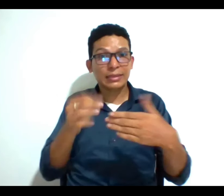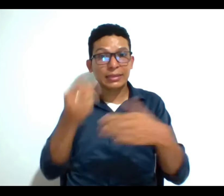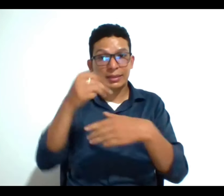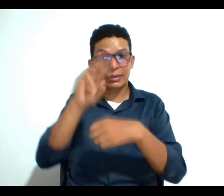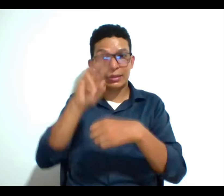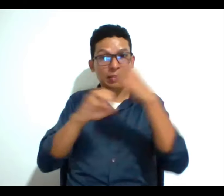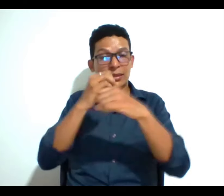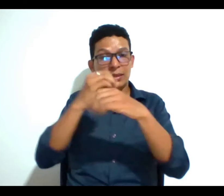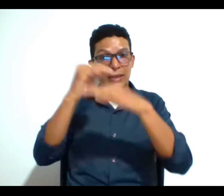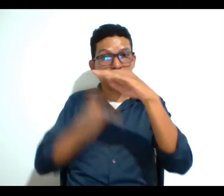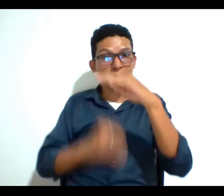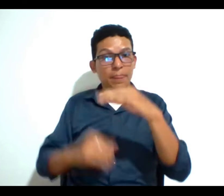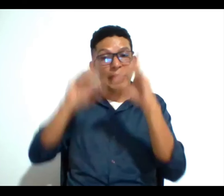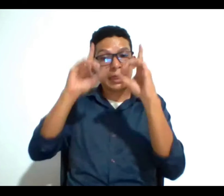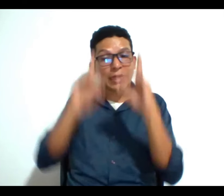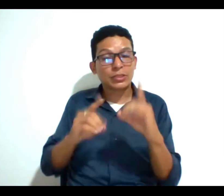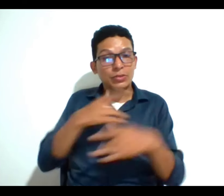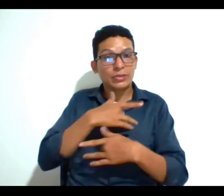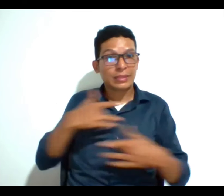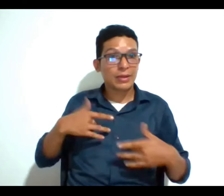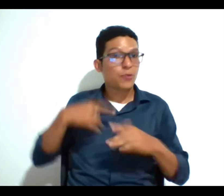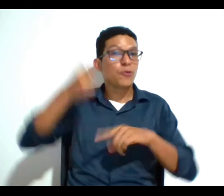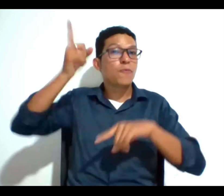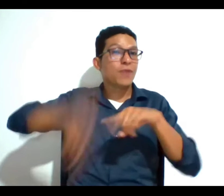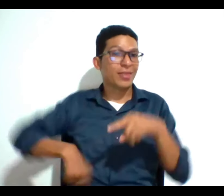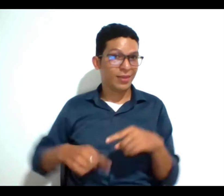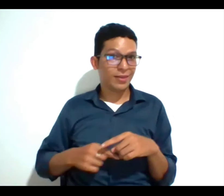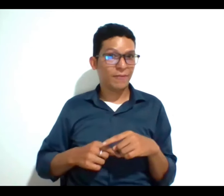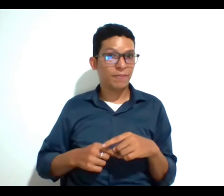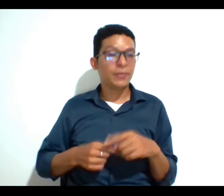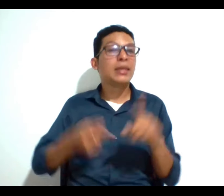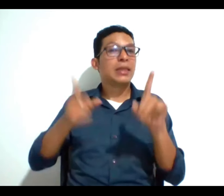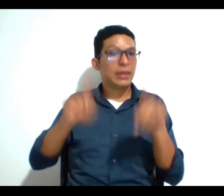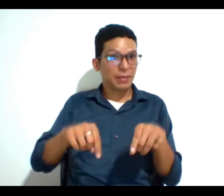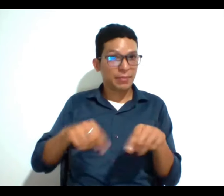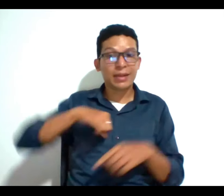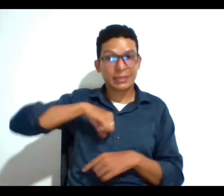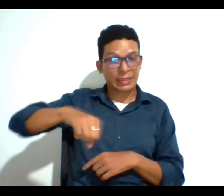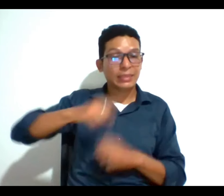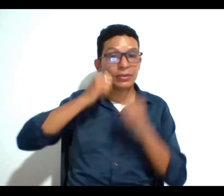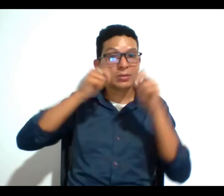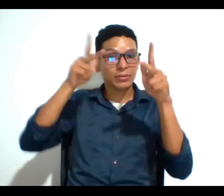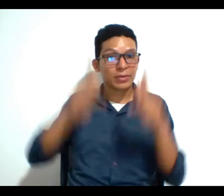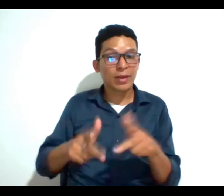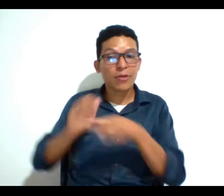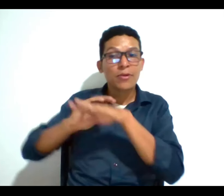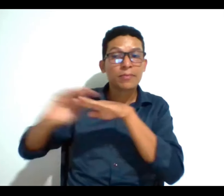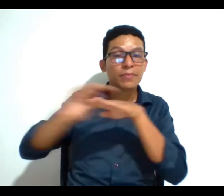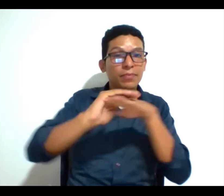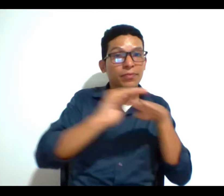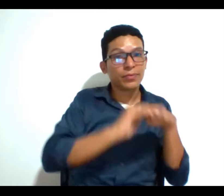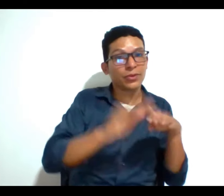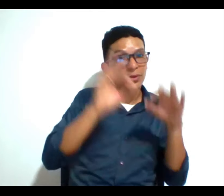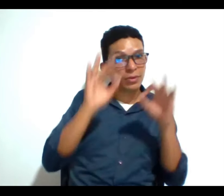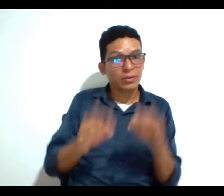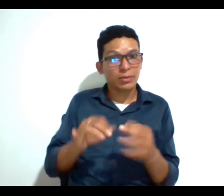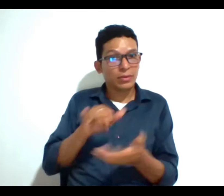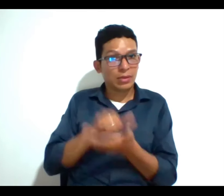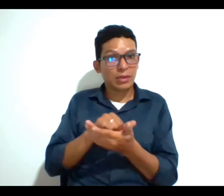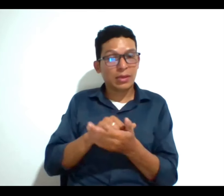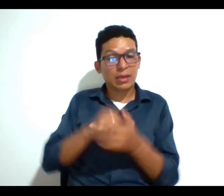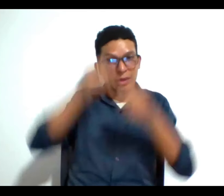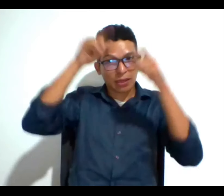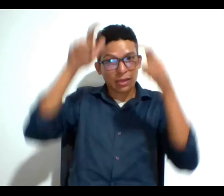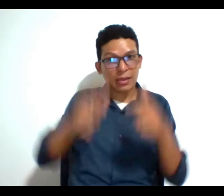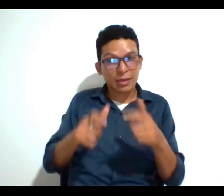decisiones en salud y hoy lo que también los estándares de derechos humanos invitan a los estados a que tengan en